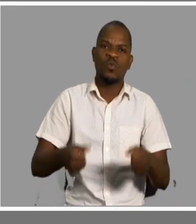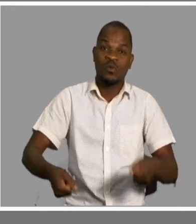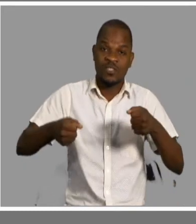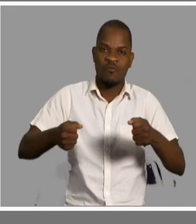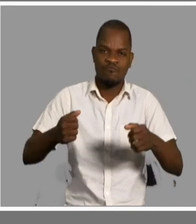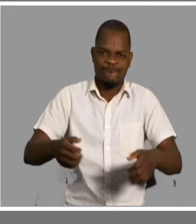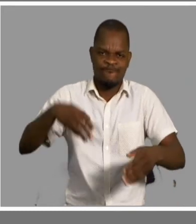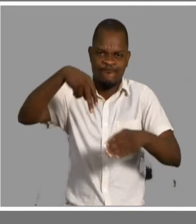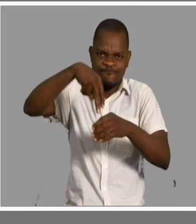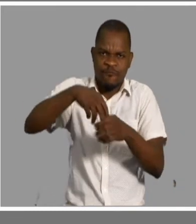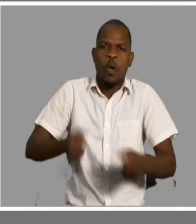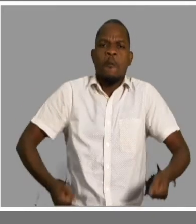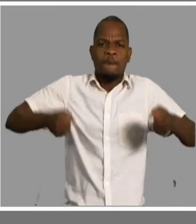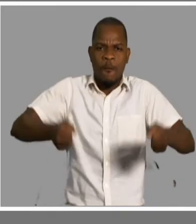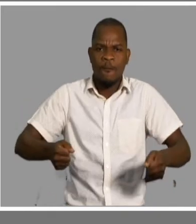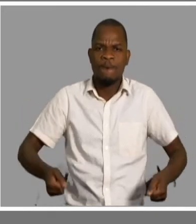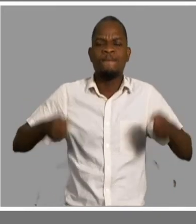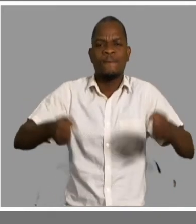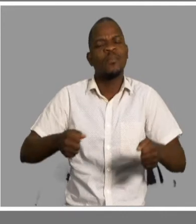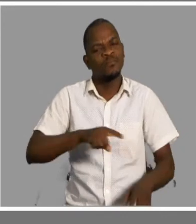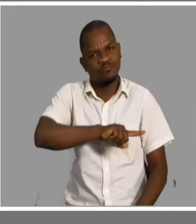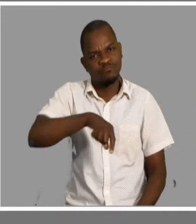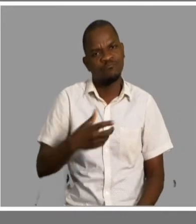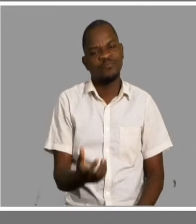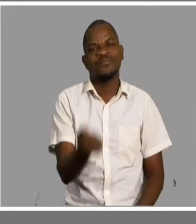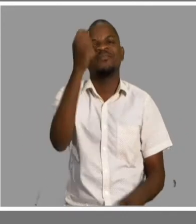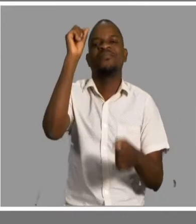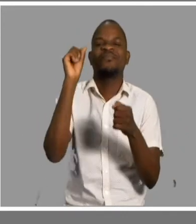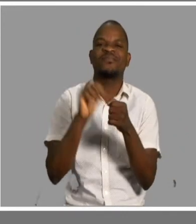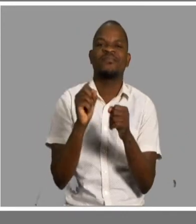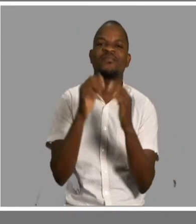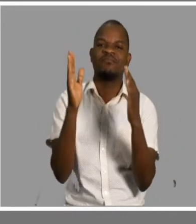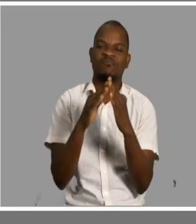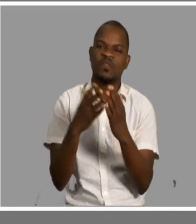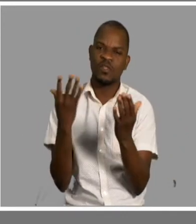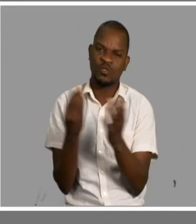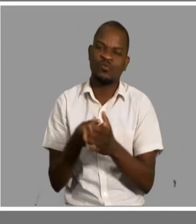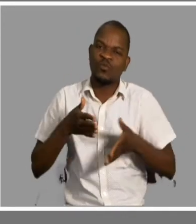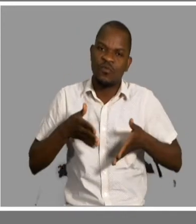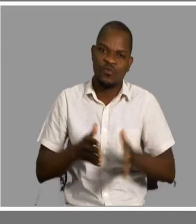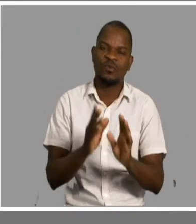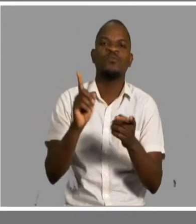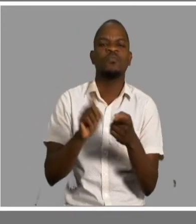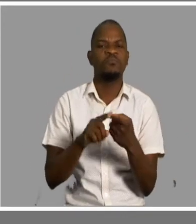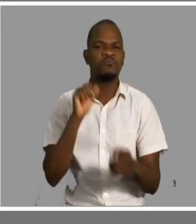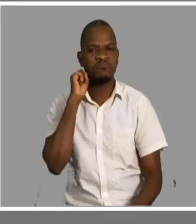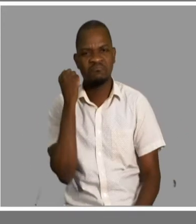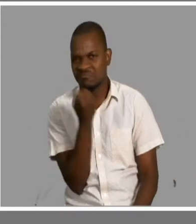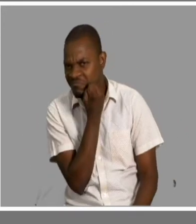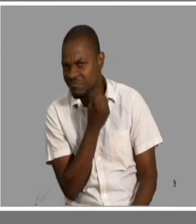divertida e podemos fazer em casa com os nossos filhos, com os nossos sobrinhos, com os nossos netos. Temos a